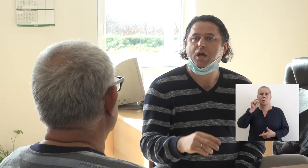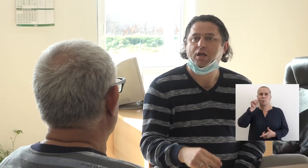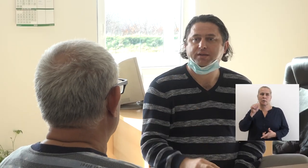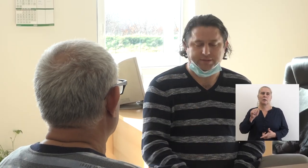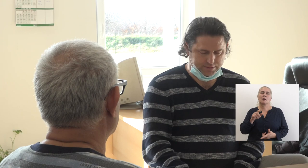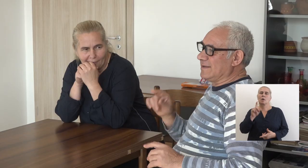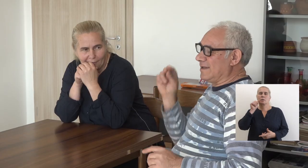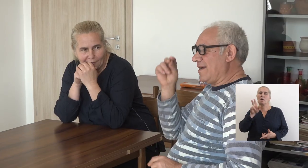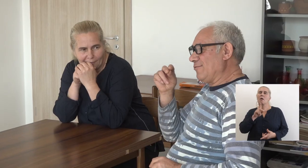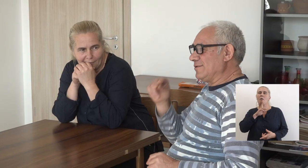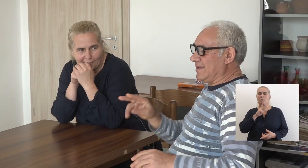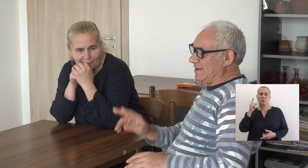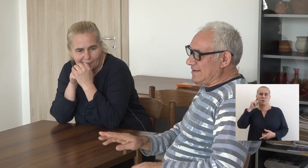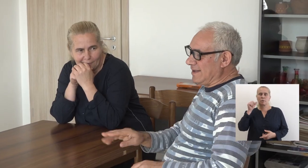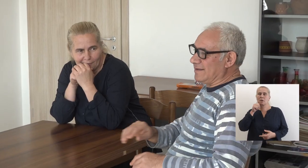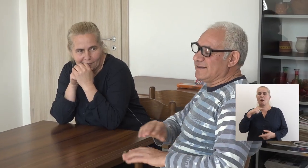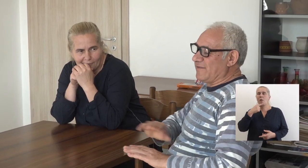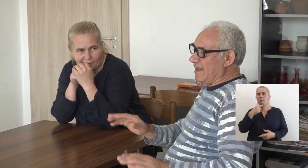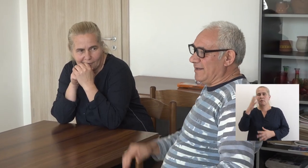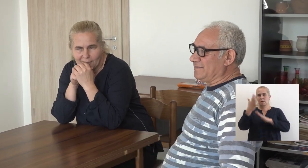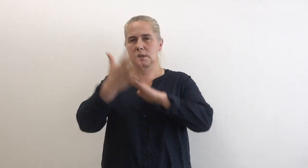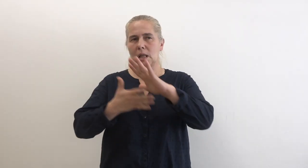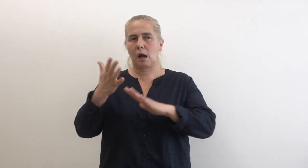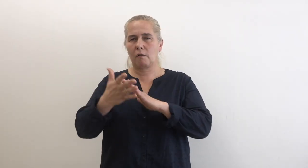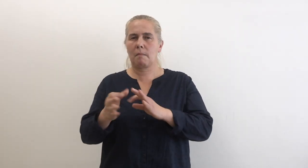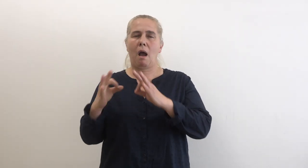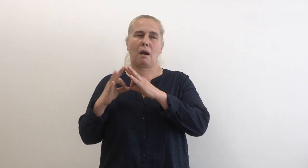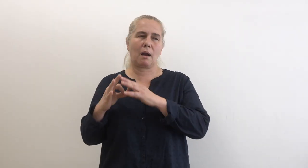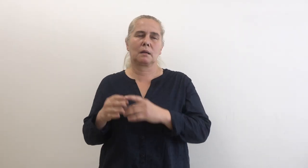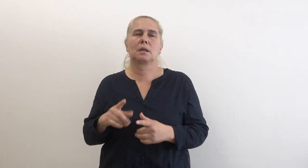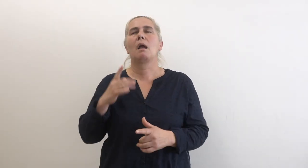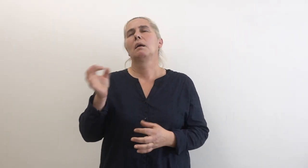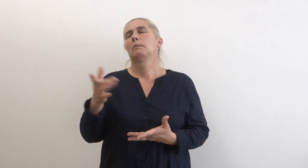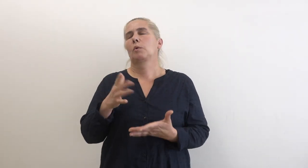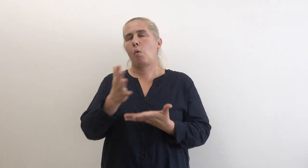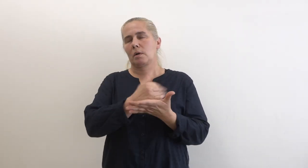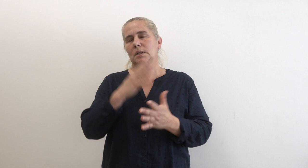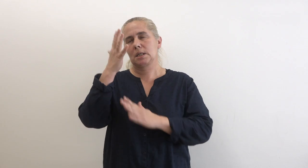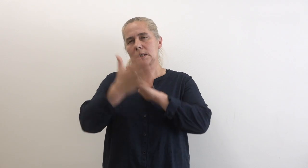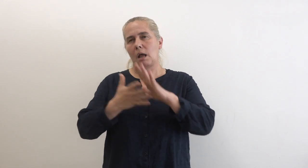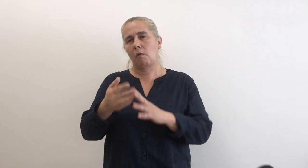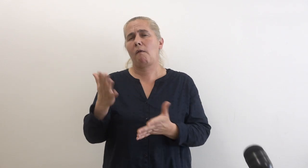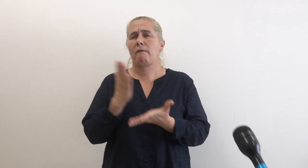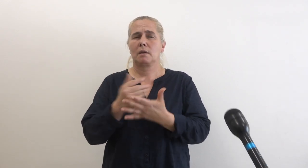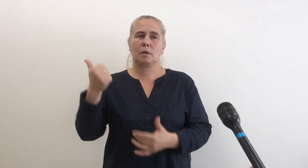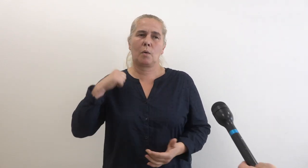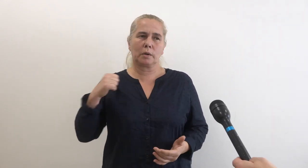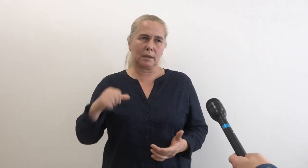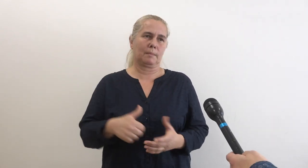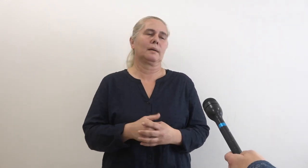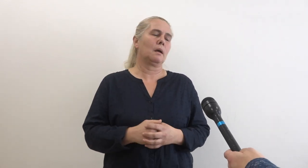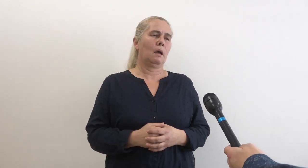centar su ljudi. Ljudi koji čuju i govore znakovima. Angelika se i znakovnim jezikom sporazumeva decenijama.